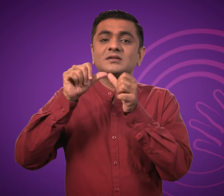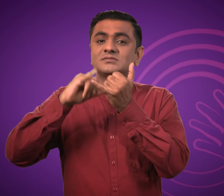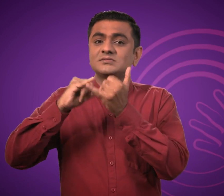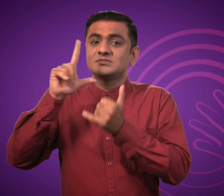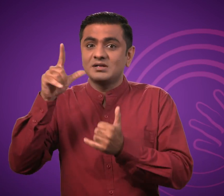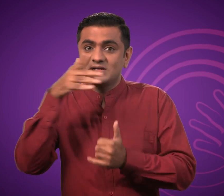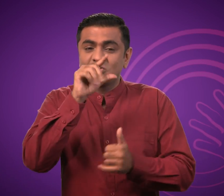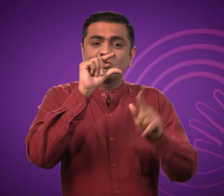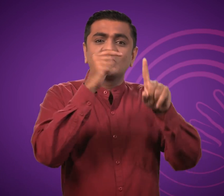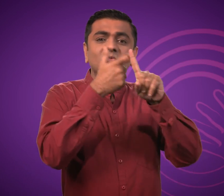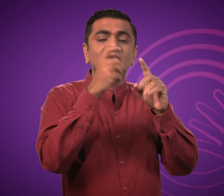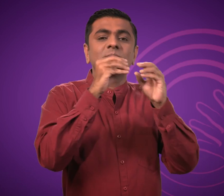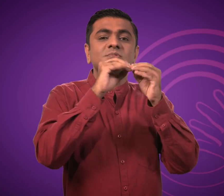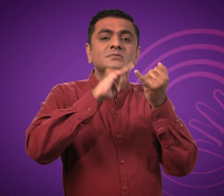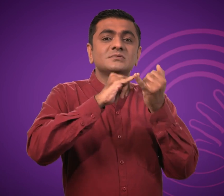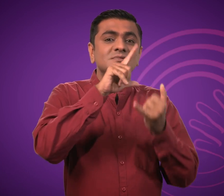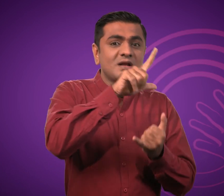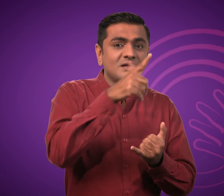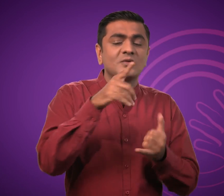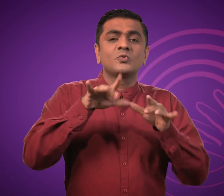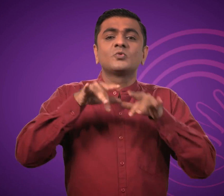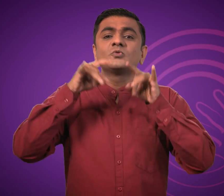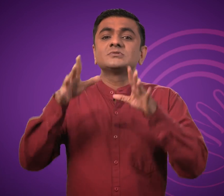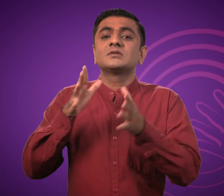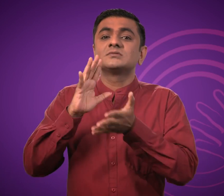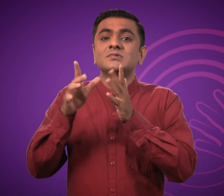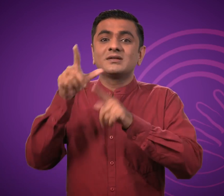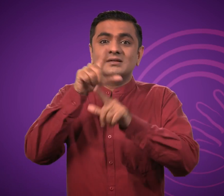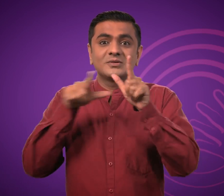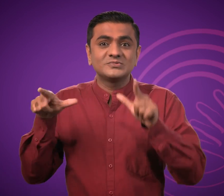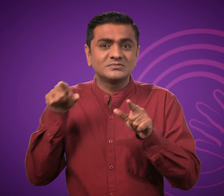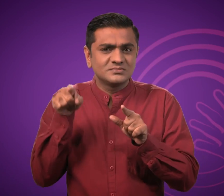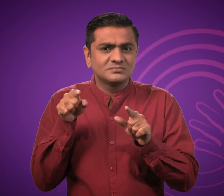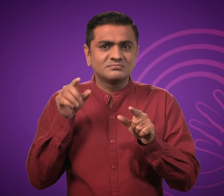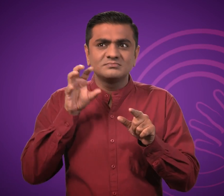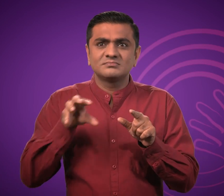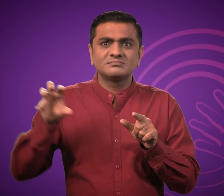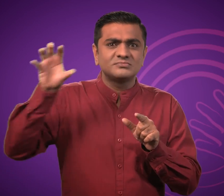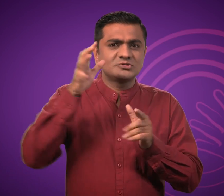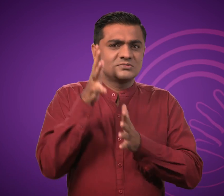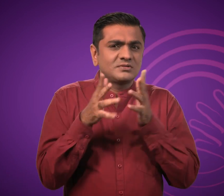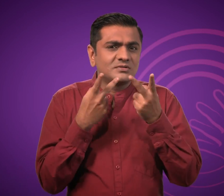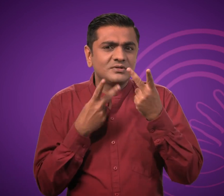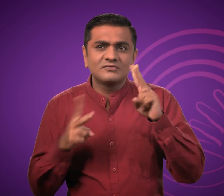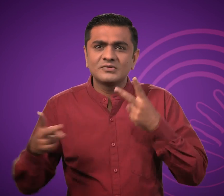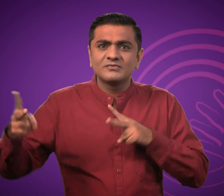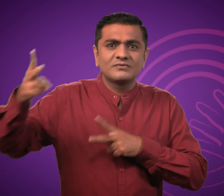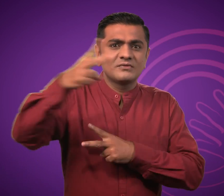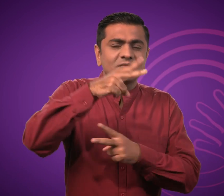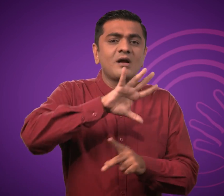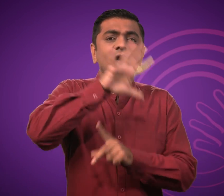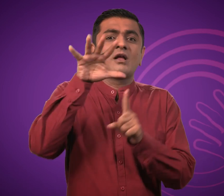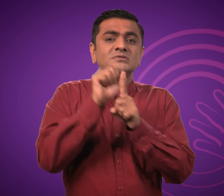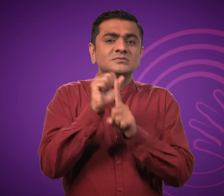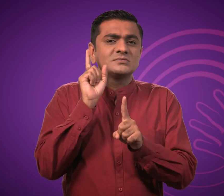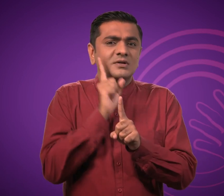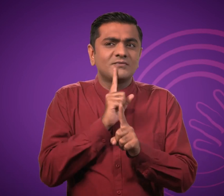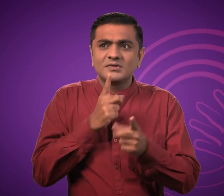आदी जैसी कई संकेतिक भाषाए भी है। कर्णबदीर लोग अपनी